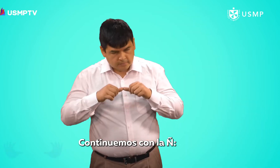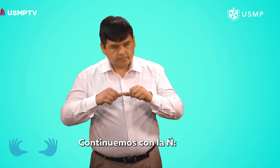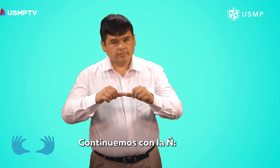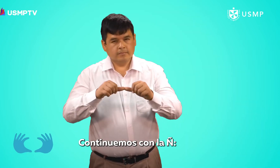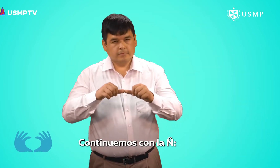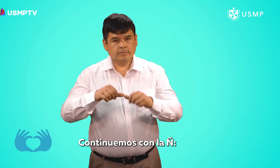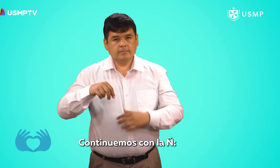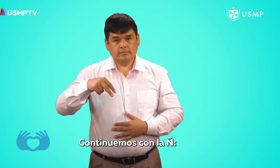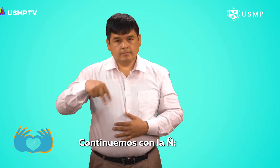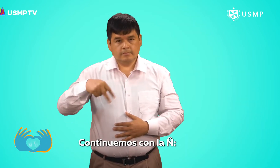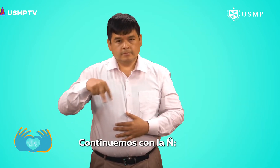Continuemos con la Eñe.